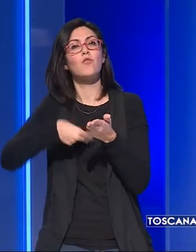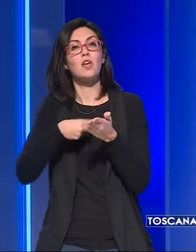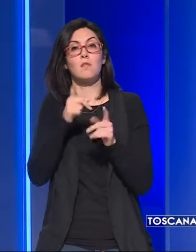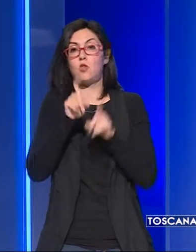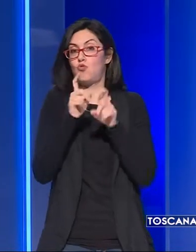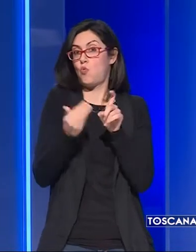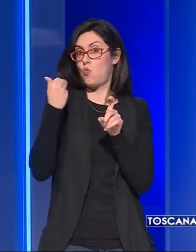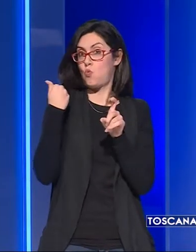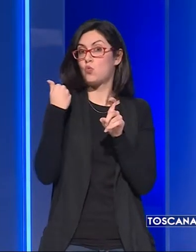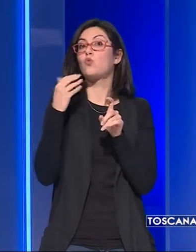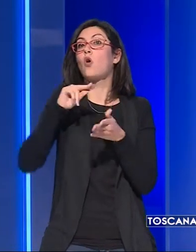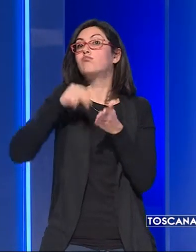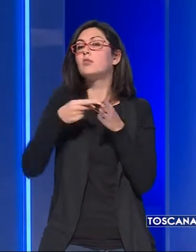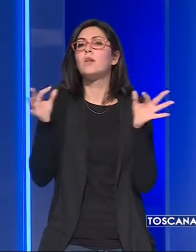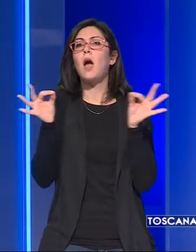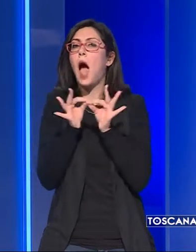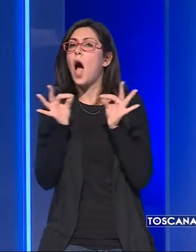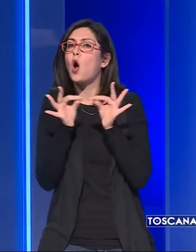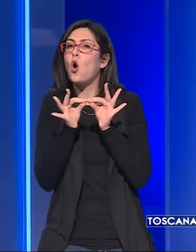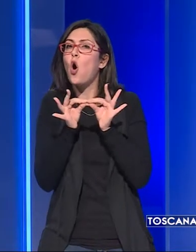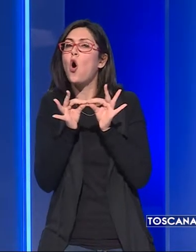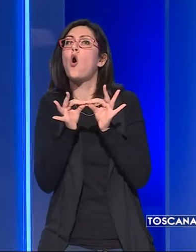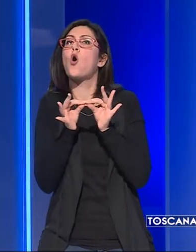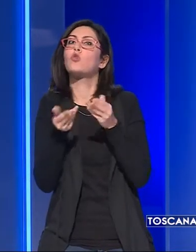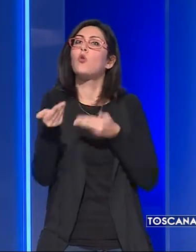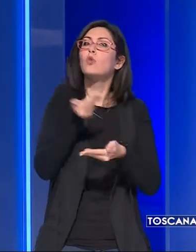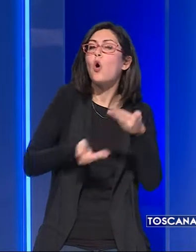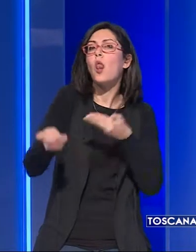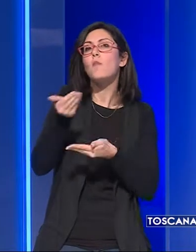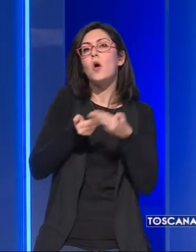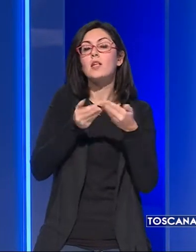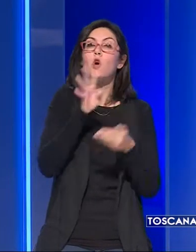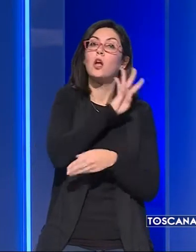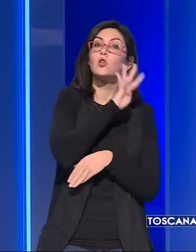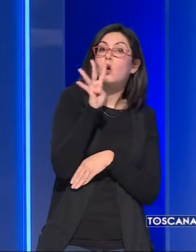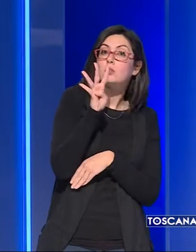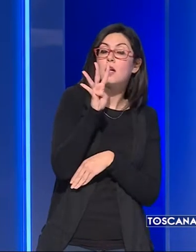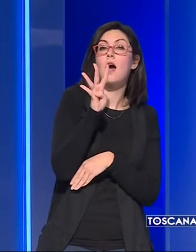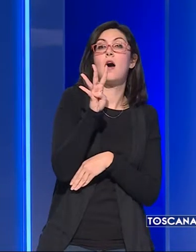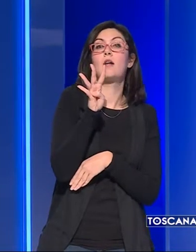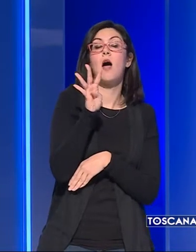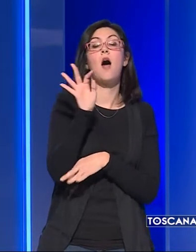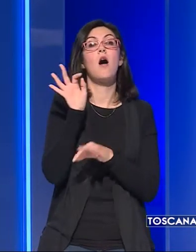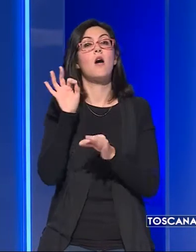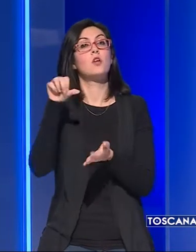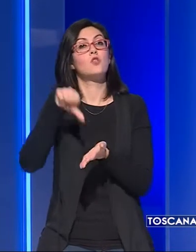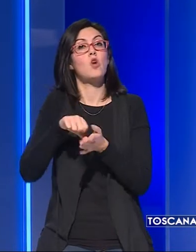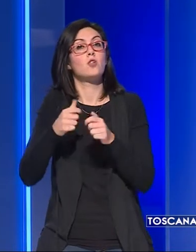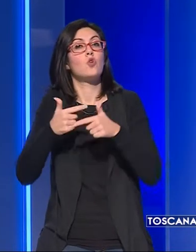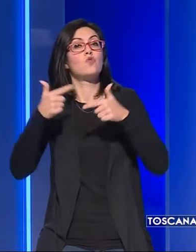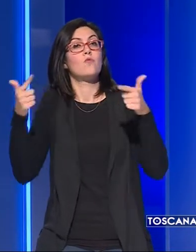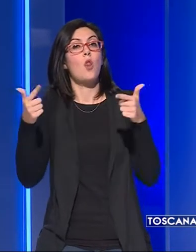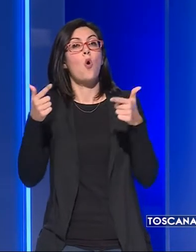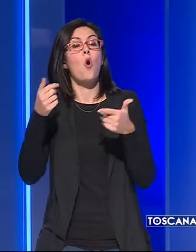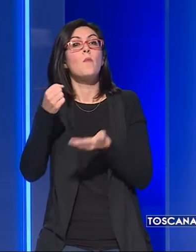scorso di un accordo quadro di collaborazione tra la Toscana e il Centro per lo sviluppo delle